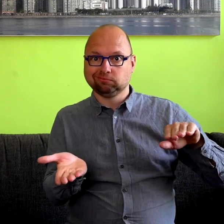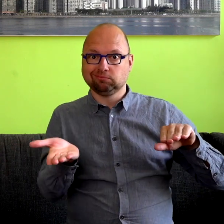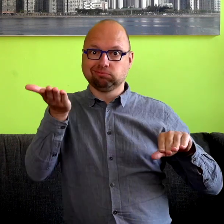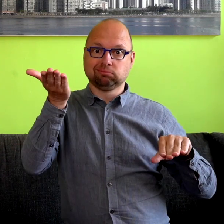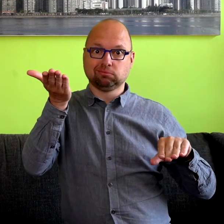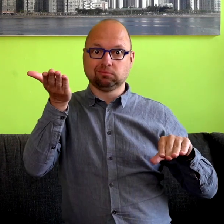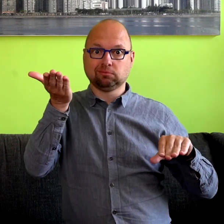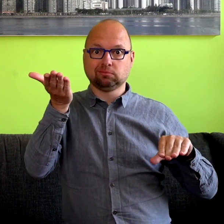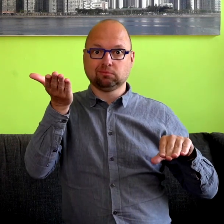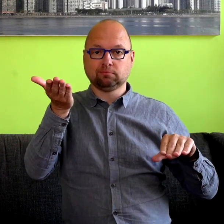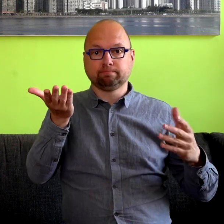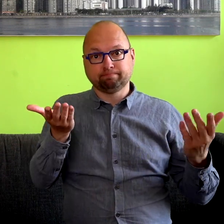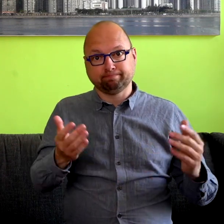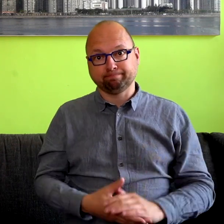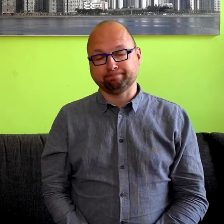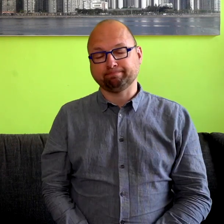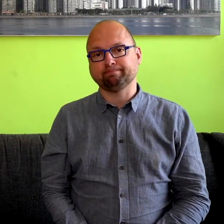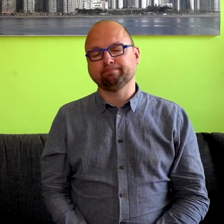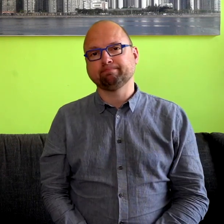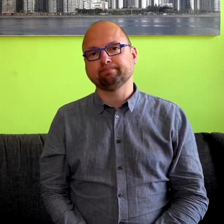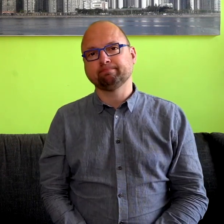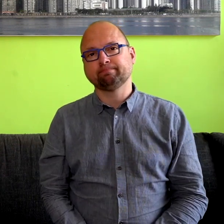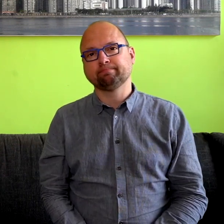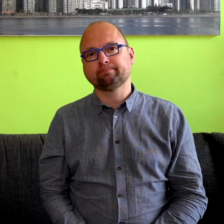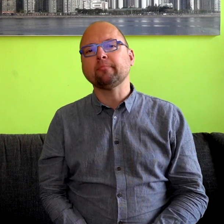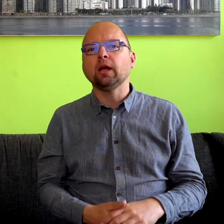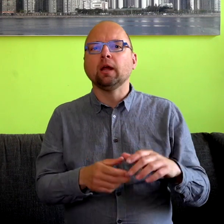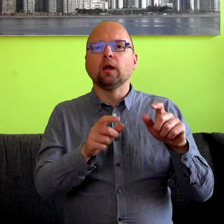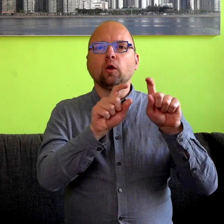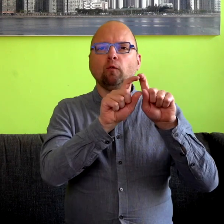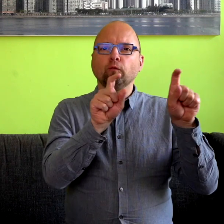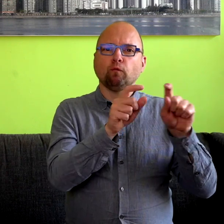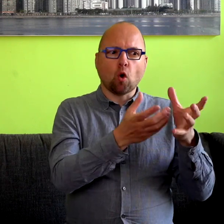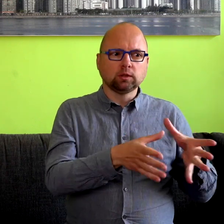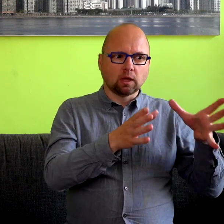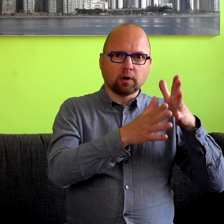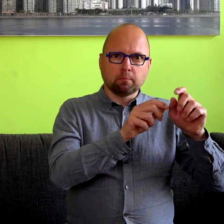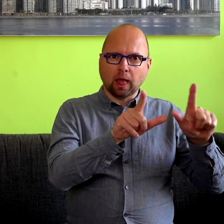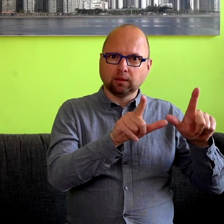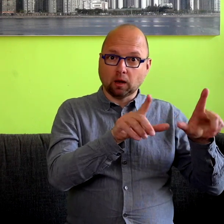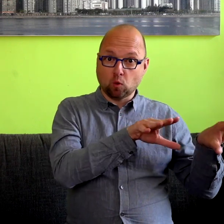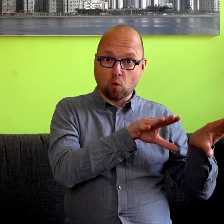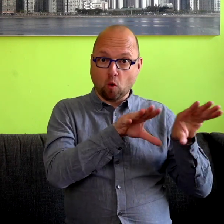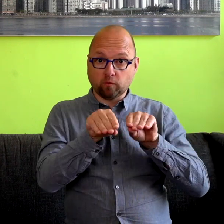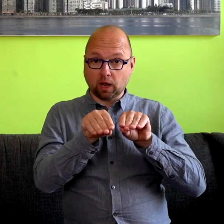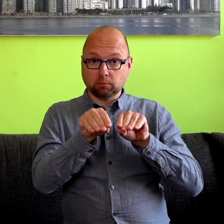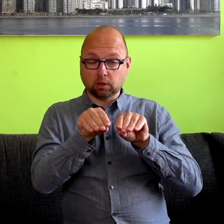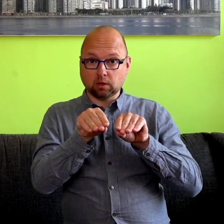moment dat iemand ons niet goed kan horen. Het overnemen van de woordenschat van gebarentaal in onze